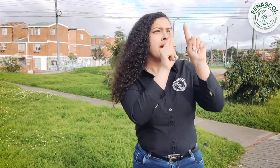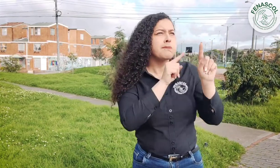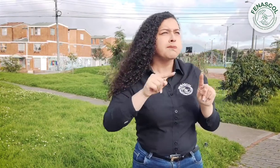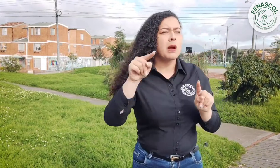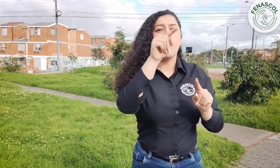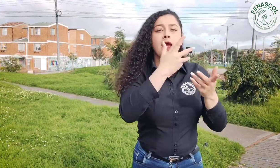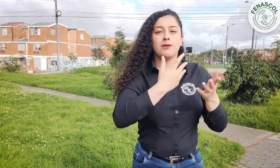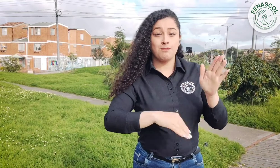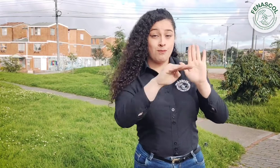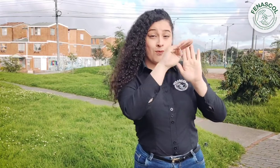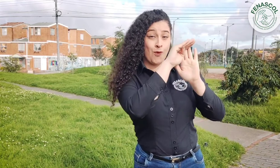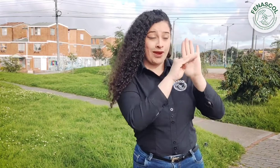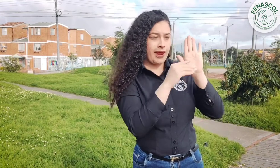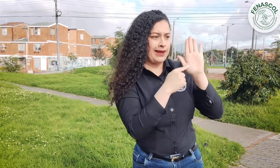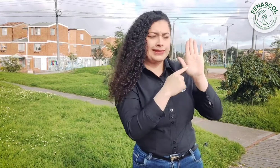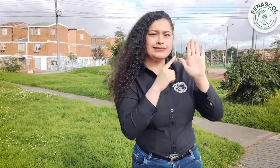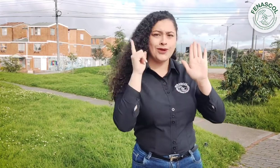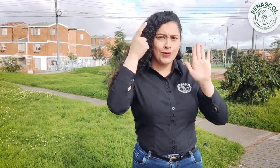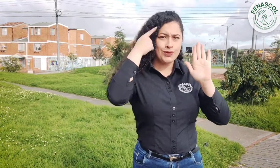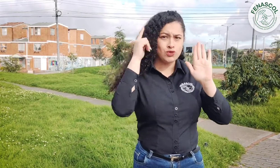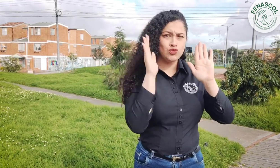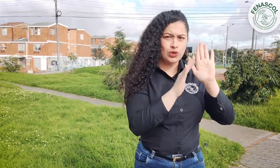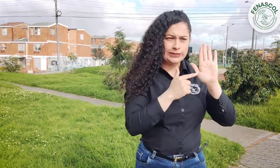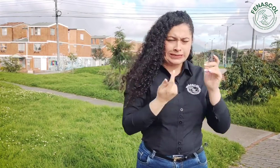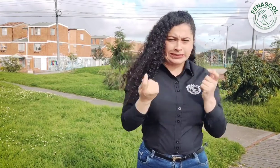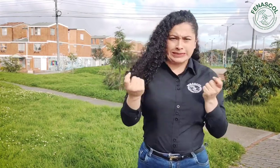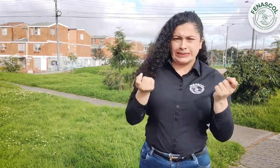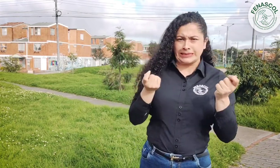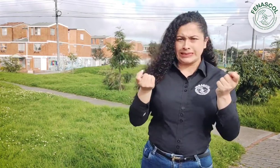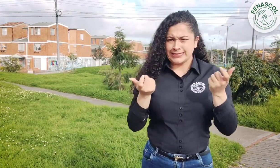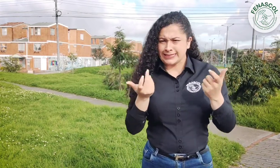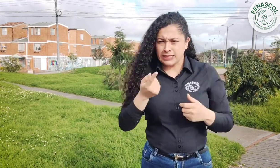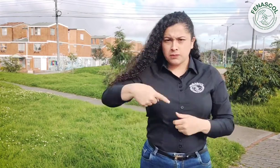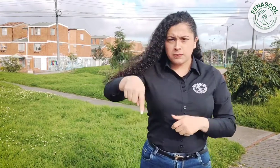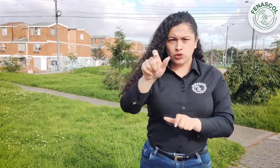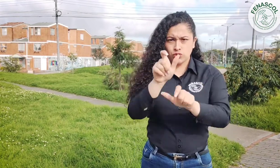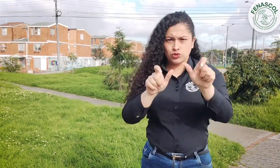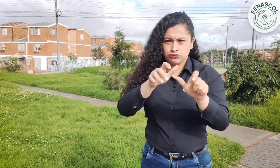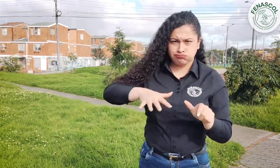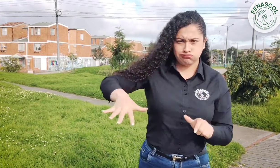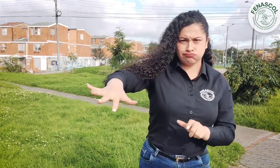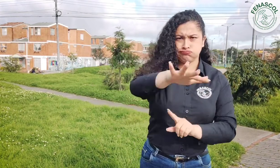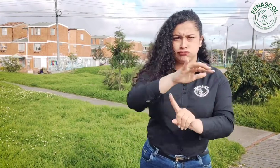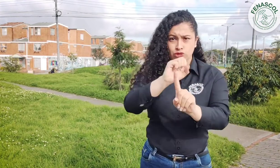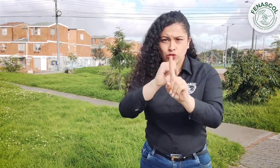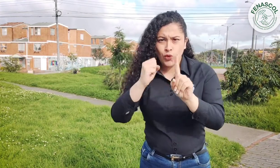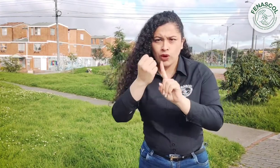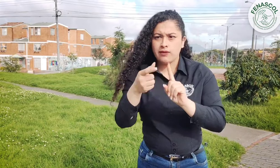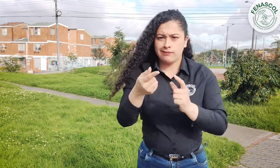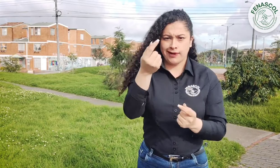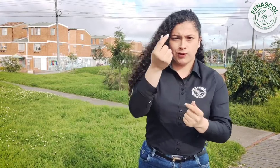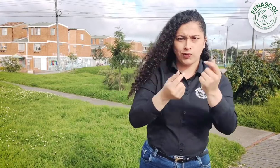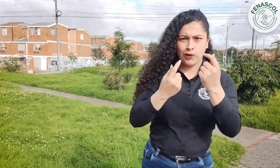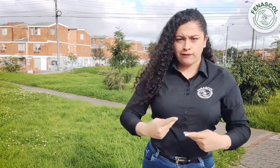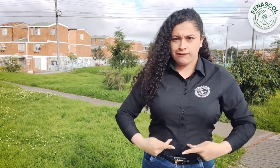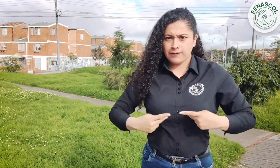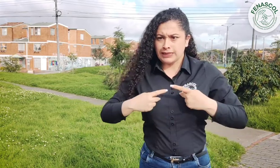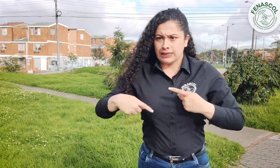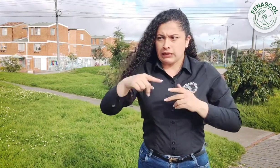en las acciones de los diferentes estados para mitigar el impacto del virus en la vida económica y